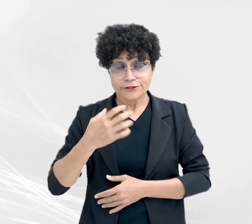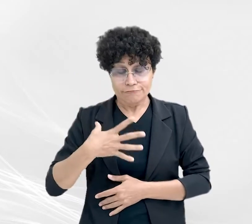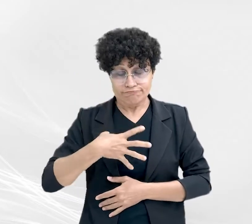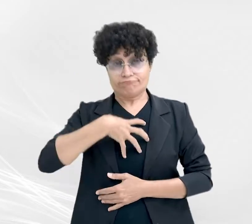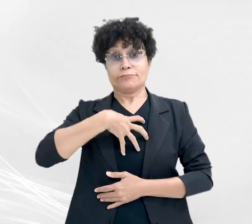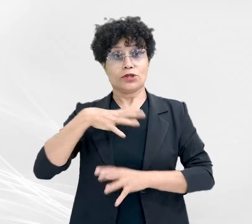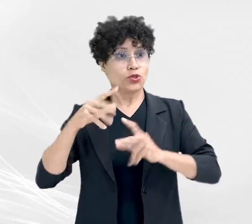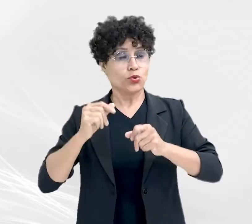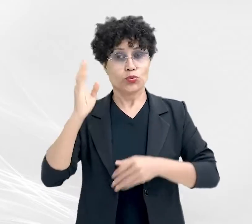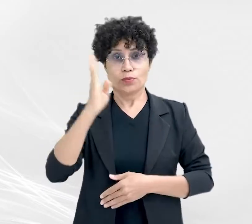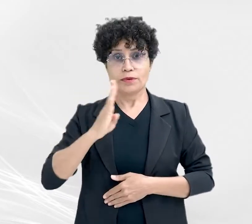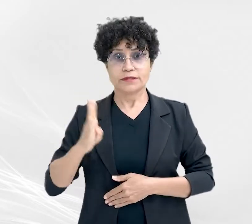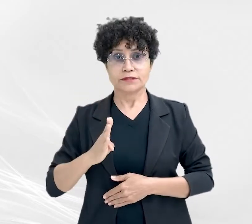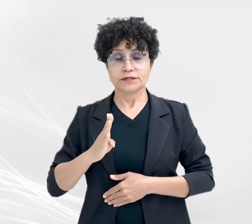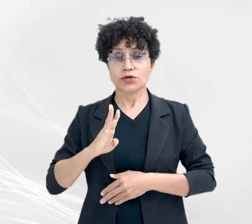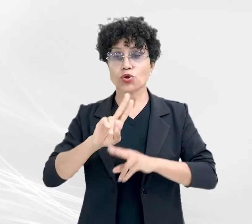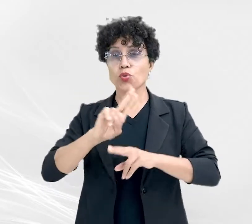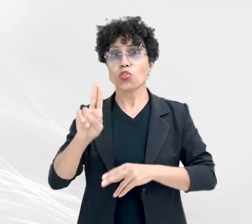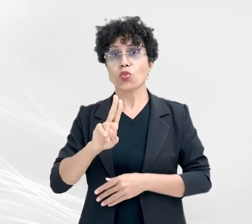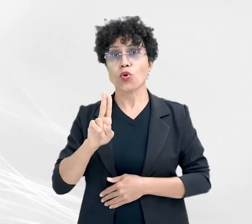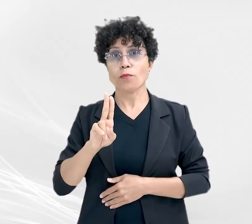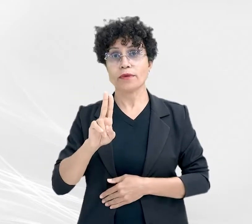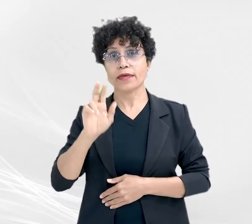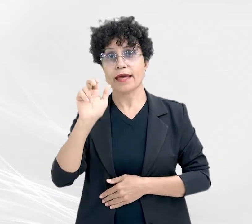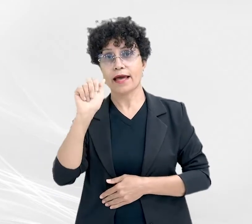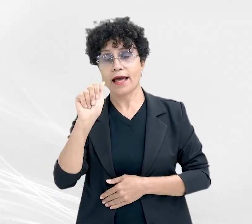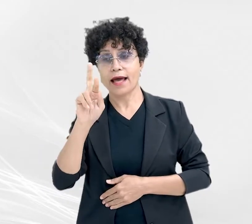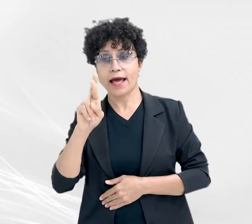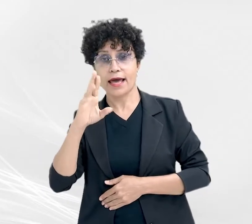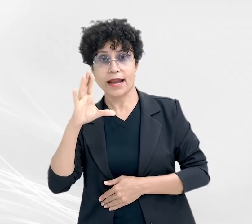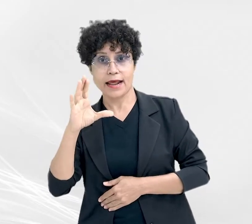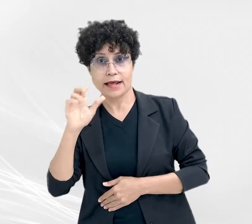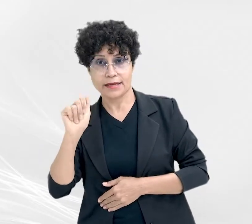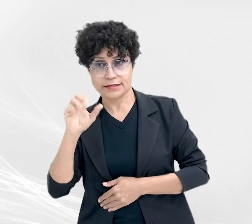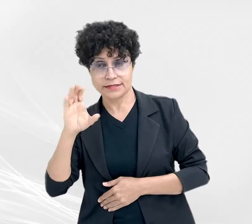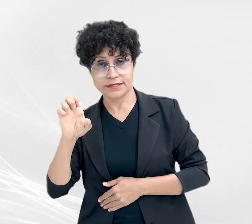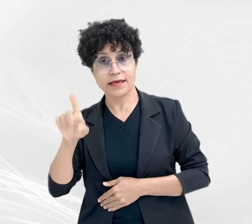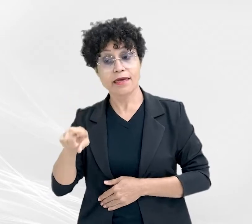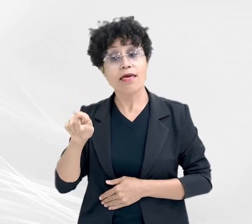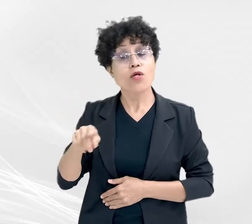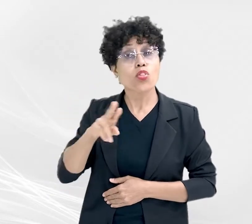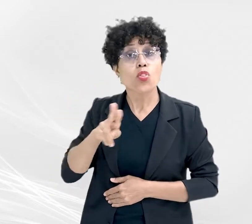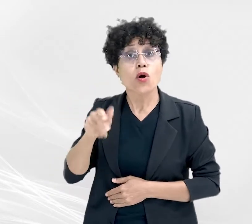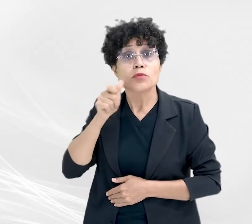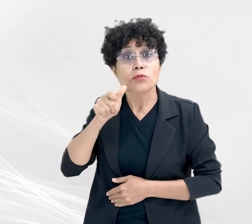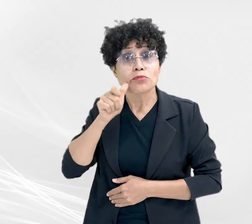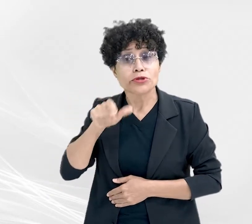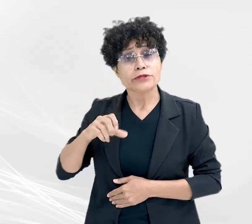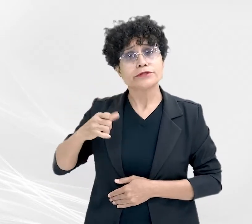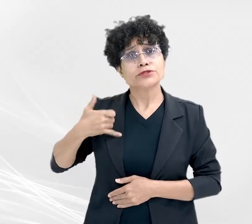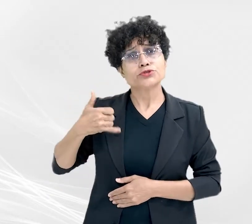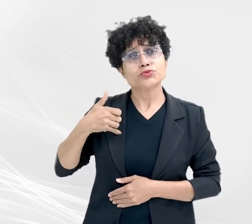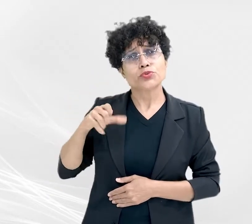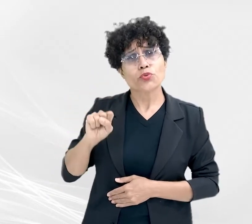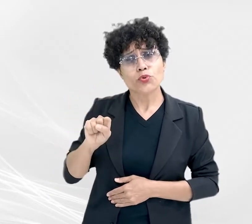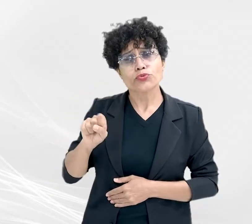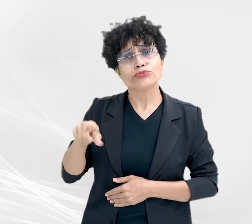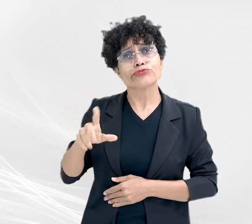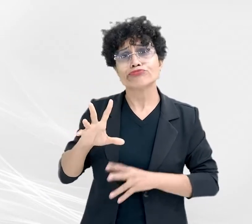o caso Araceli. Esse era o nome de uma menina de apenas 8 anos de idade, que teve todos os seus direitos